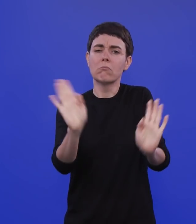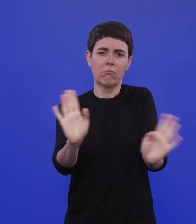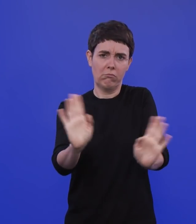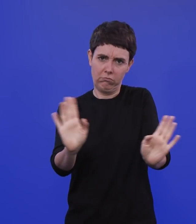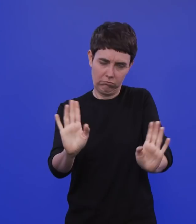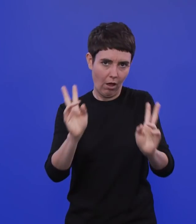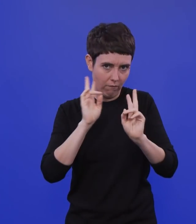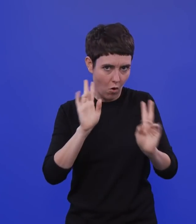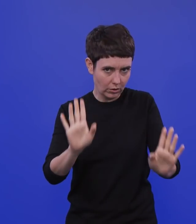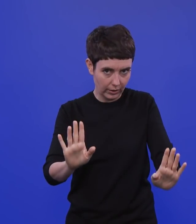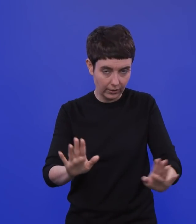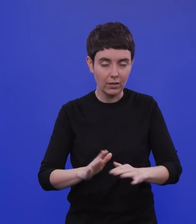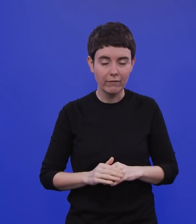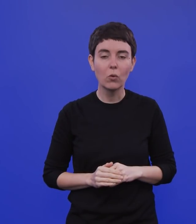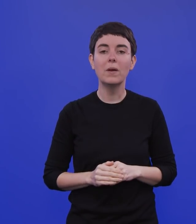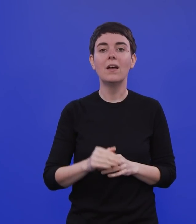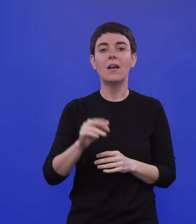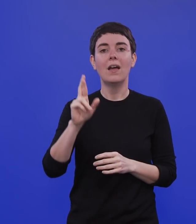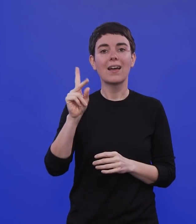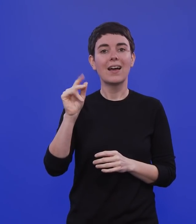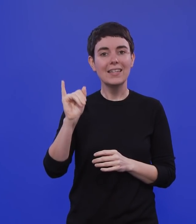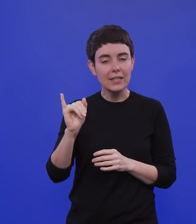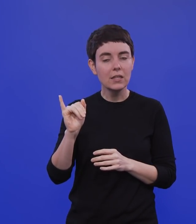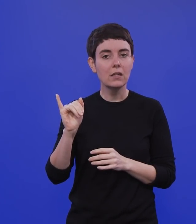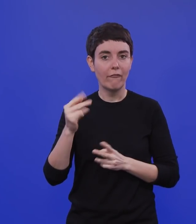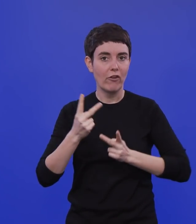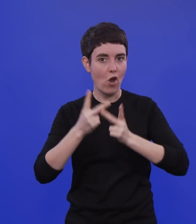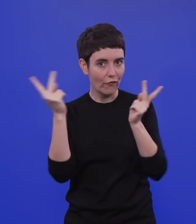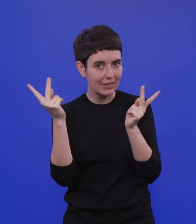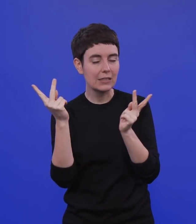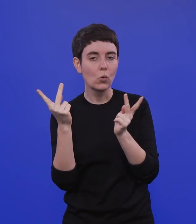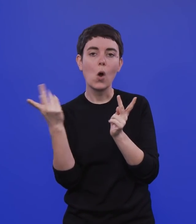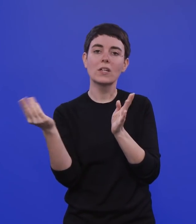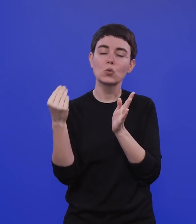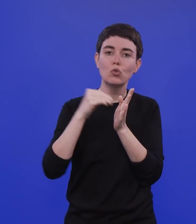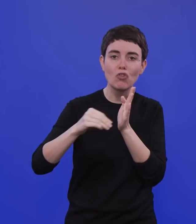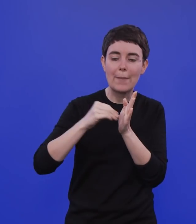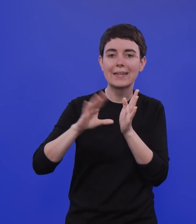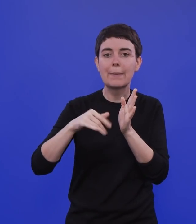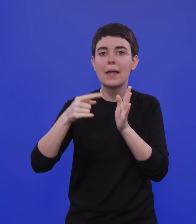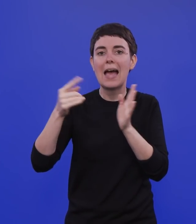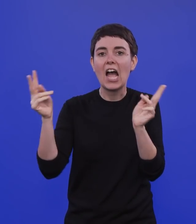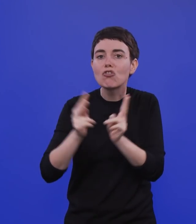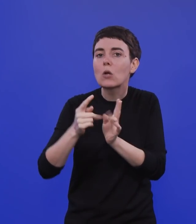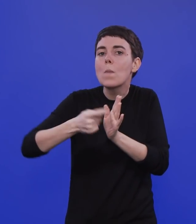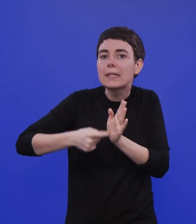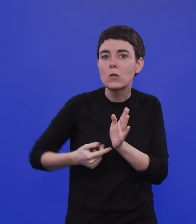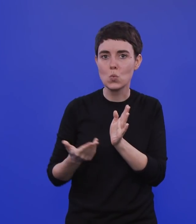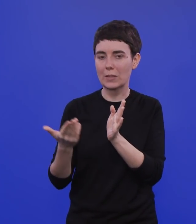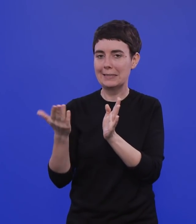RKI wird mit Sicherheit in dieser Veröffentlichung auch einschränken. Und die Einschränkungen, die dort genannt werden, sind